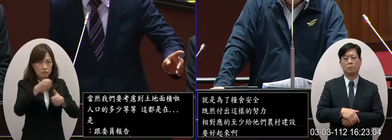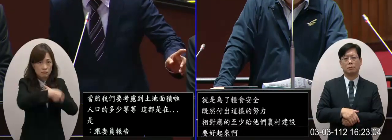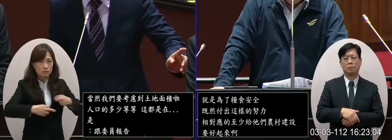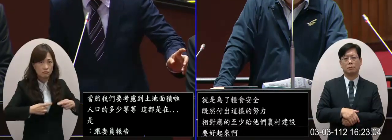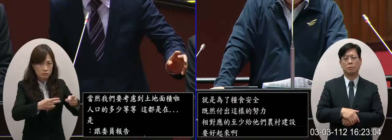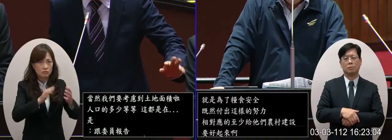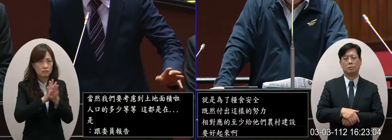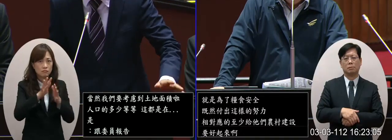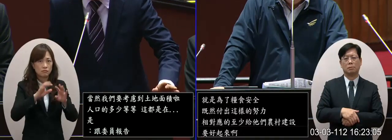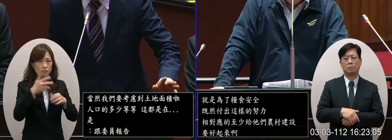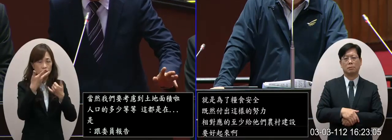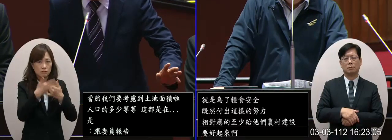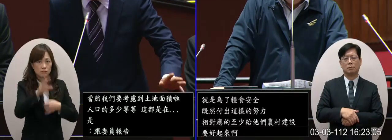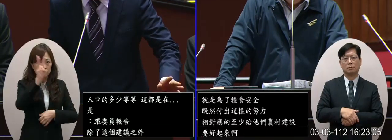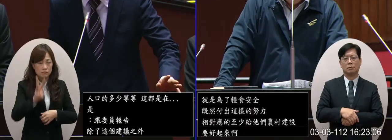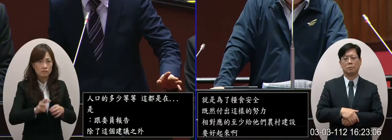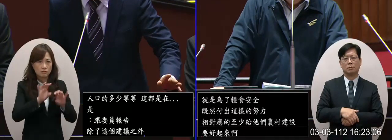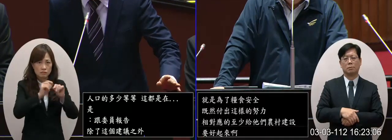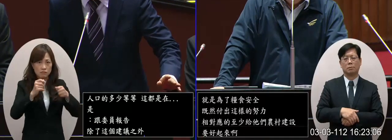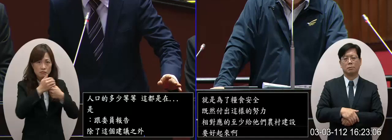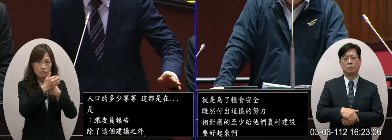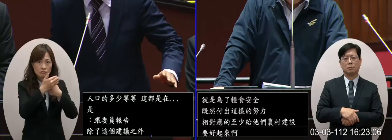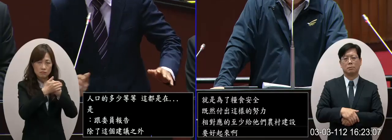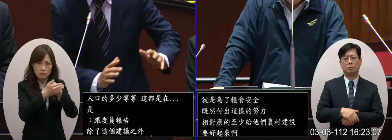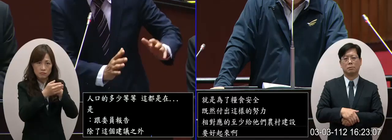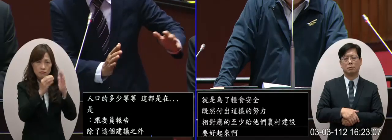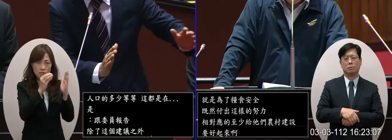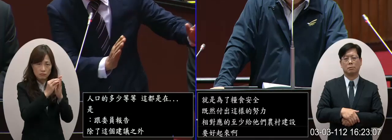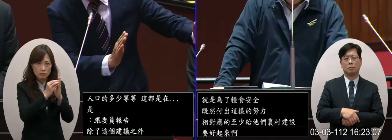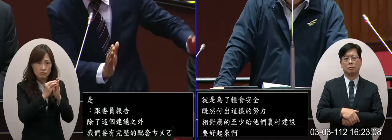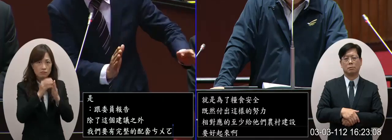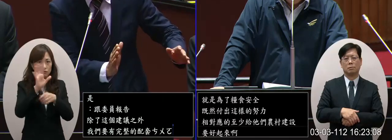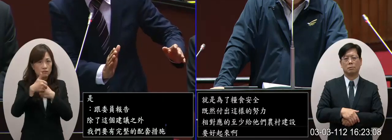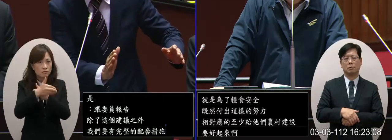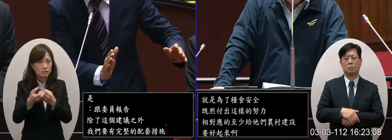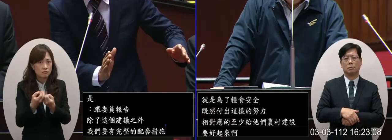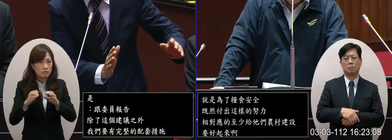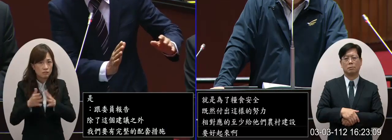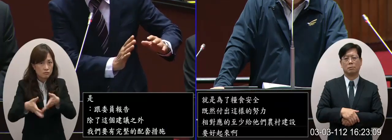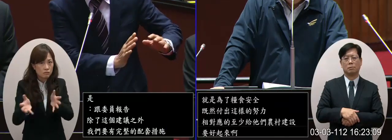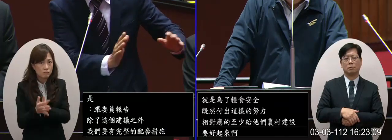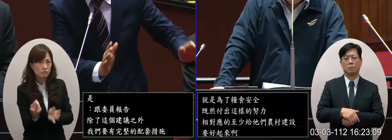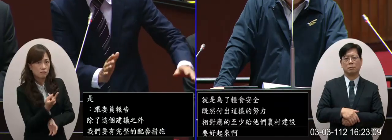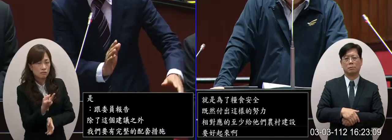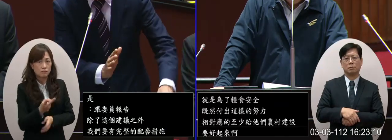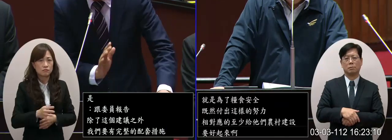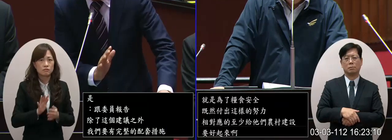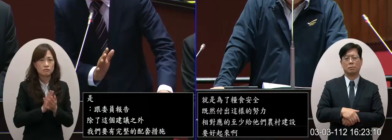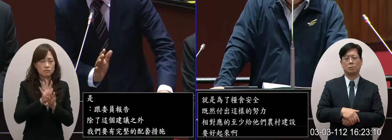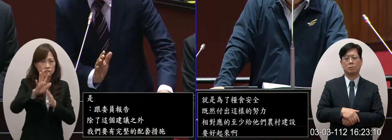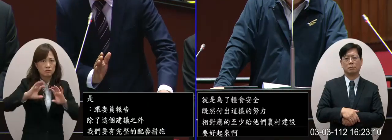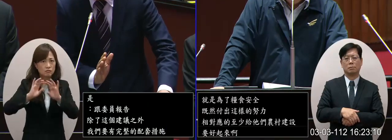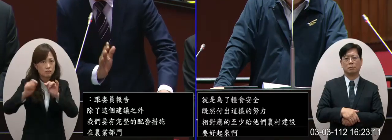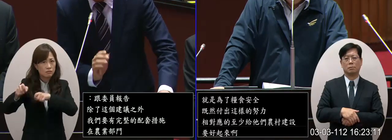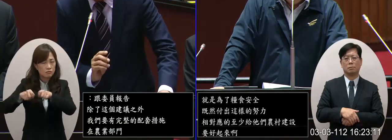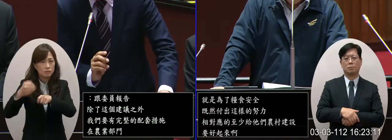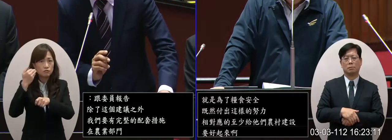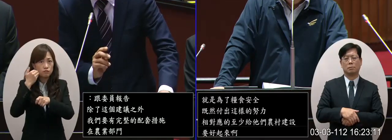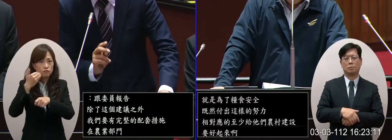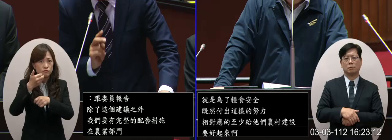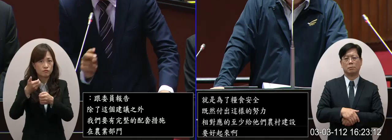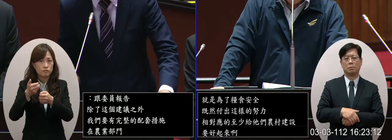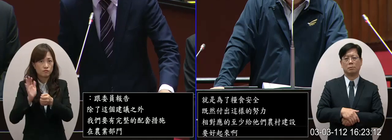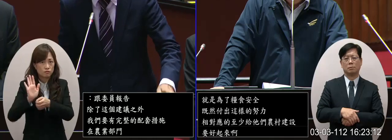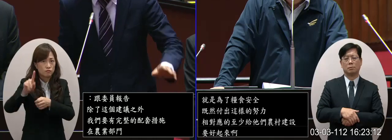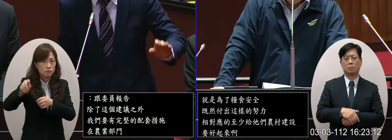水土保持局會有一個農村花展數跟水土保持局這是從醫藥國土計畫裡面會在農地的會有一個